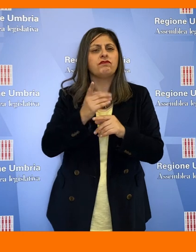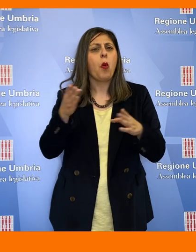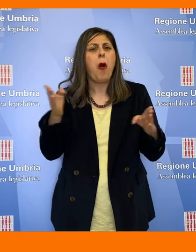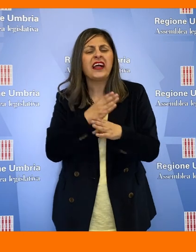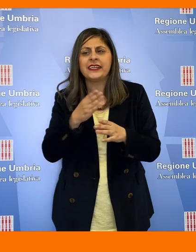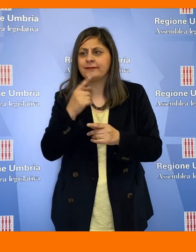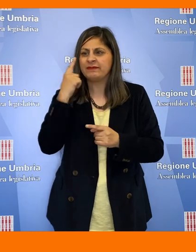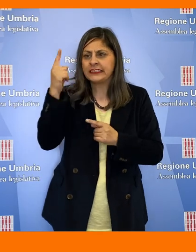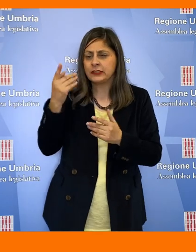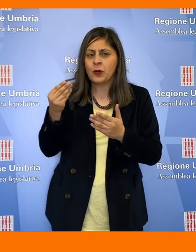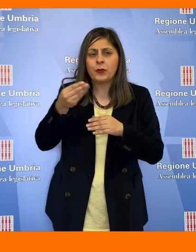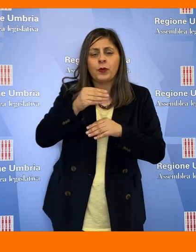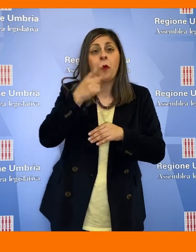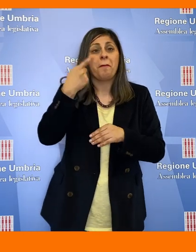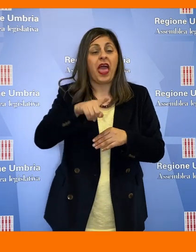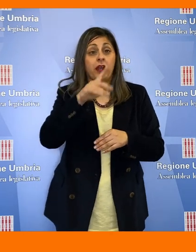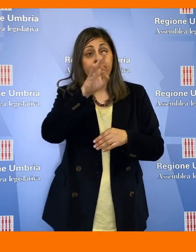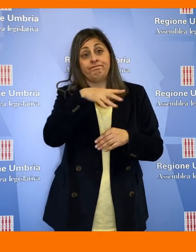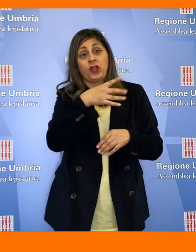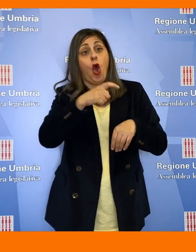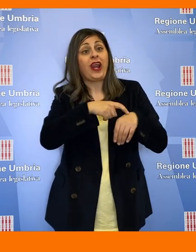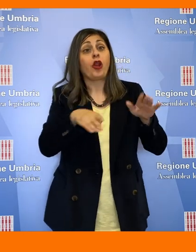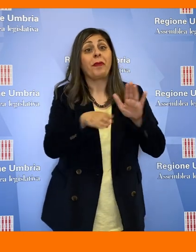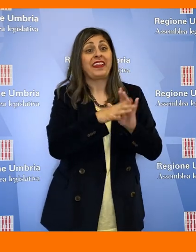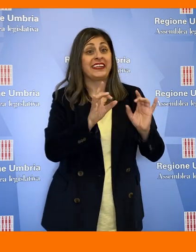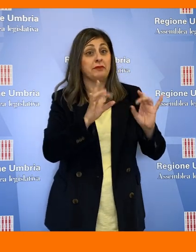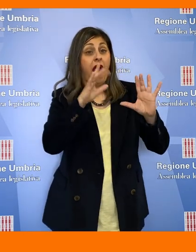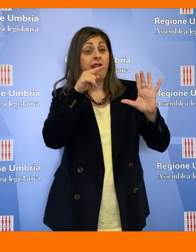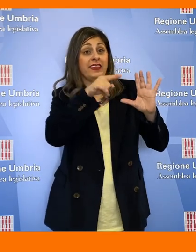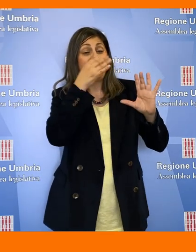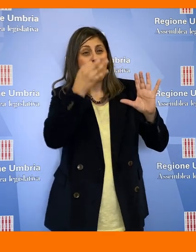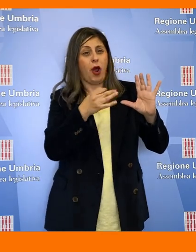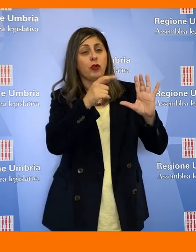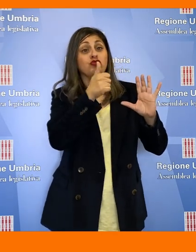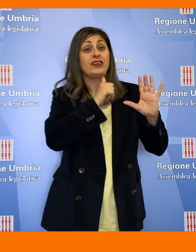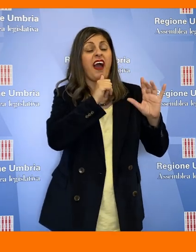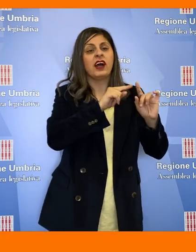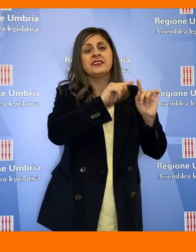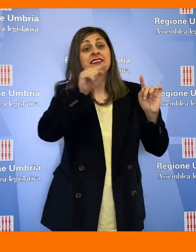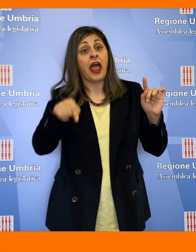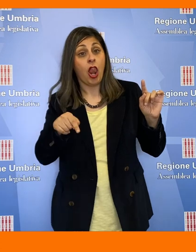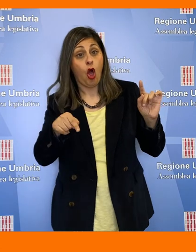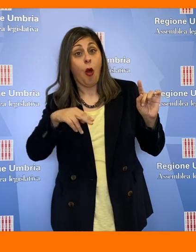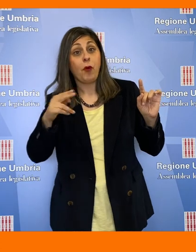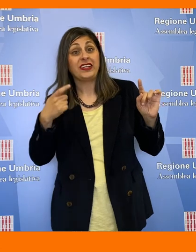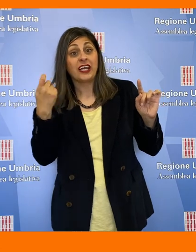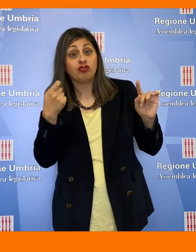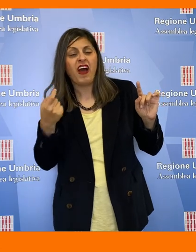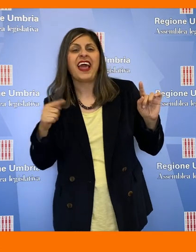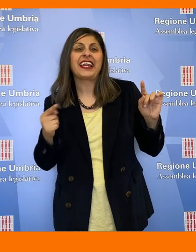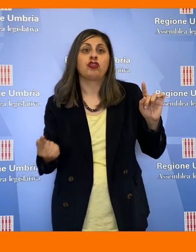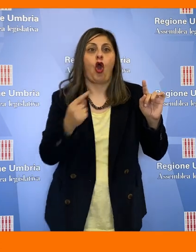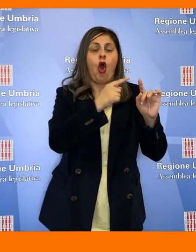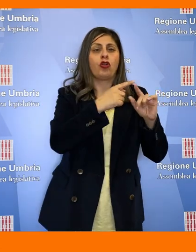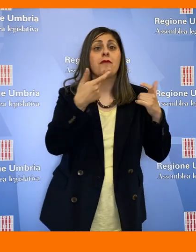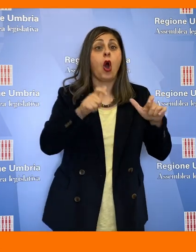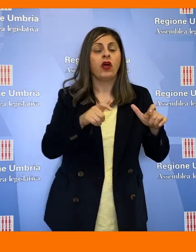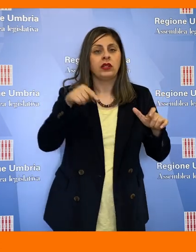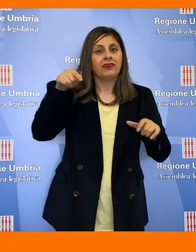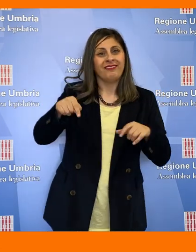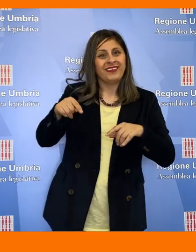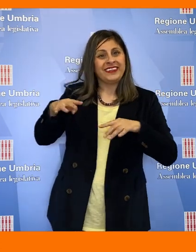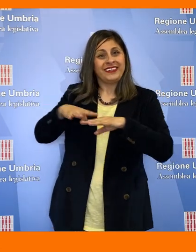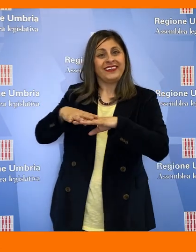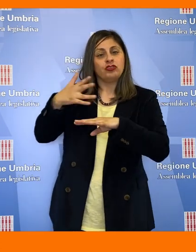che modifichi e ottimizzi gli attuali orari di partenza da Città di Castello verso Ponte San Giovanni e di ritorno, al fine di permettere l